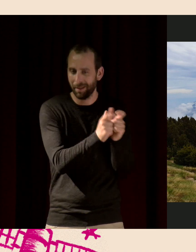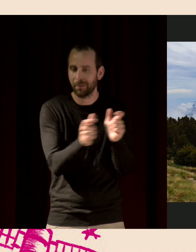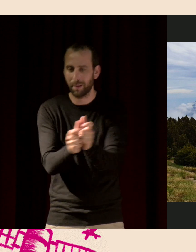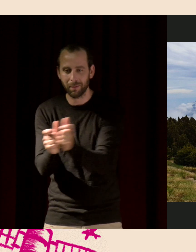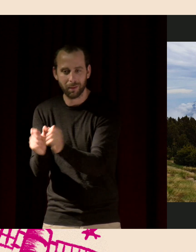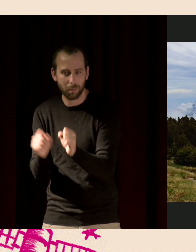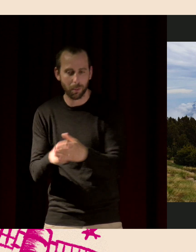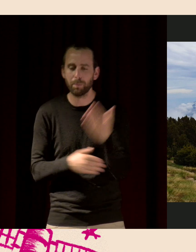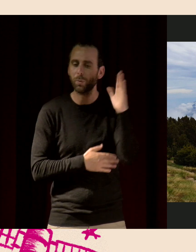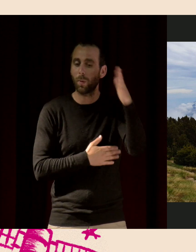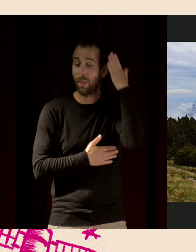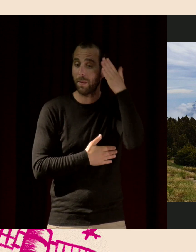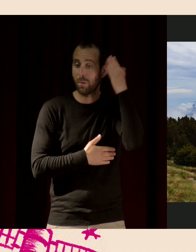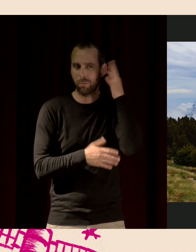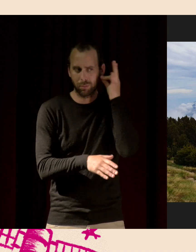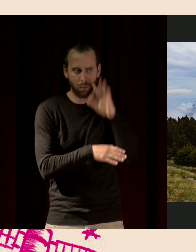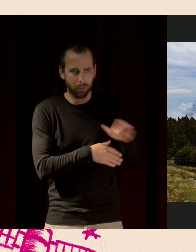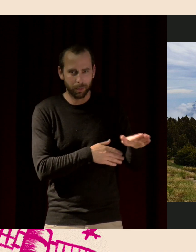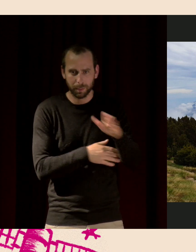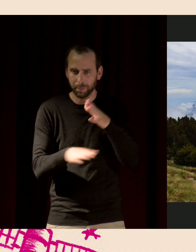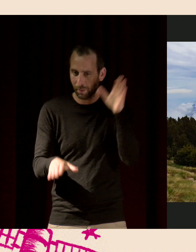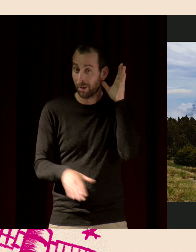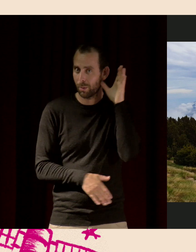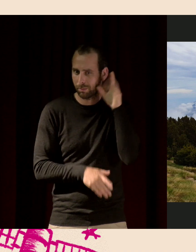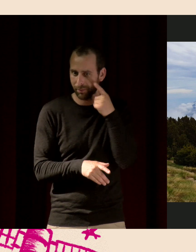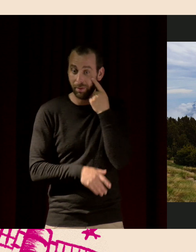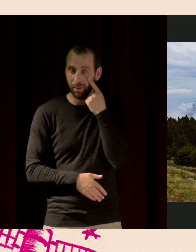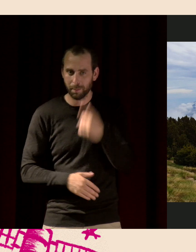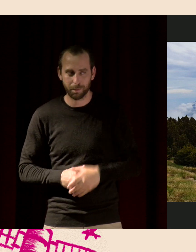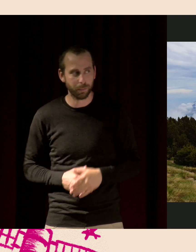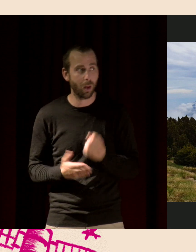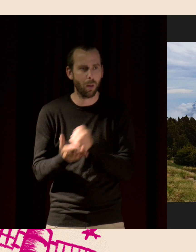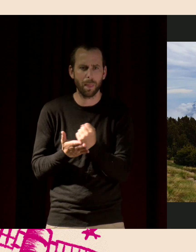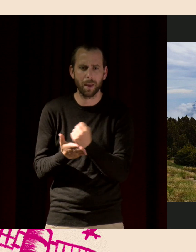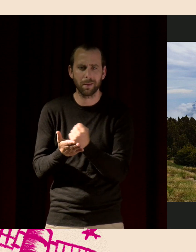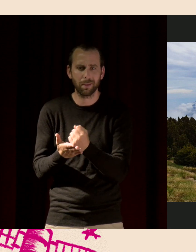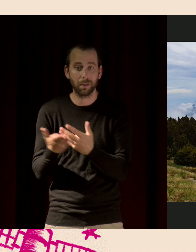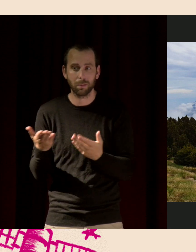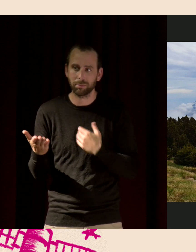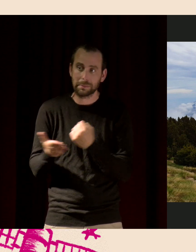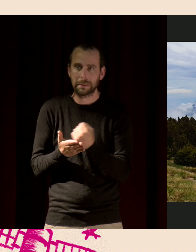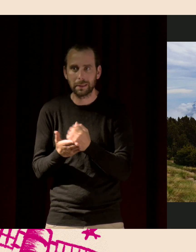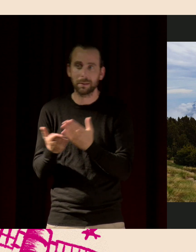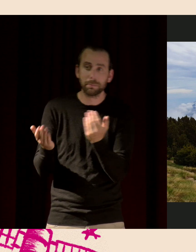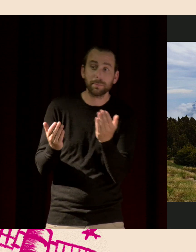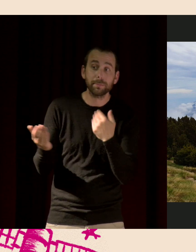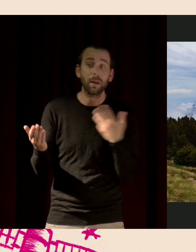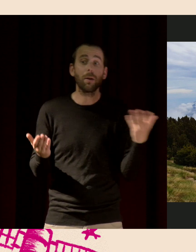petites écoutes pour faire des petits tests. J'ai des tests de ça qu'on fasse faire des blind tests, mais je vous en fais.